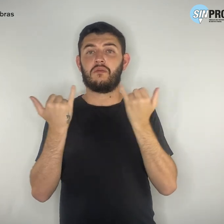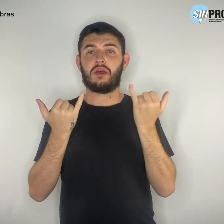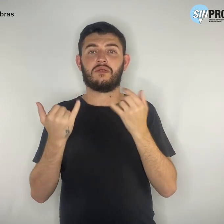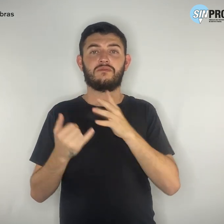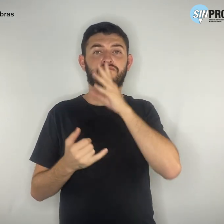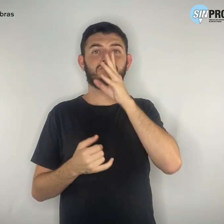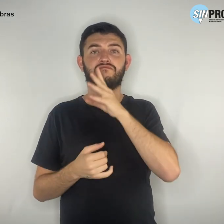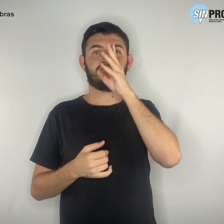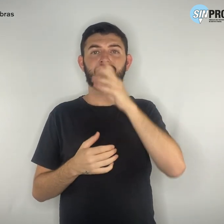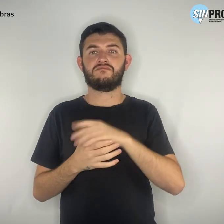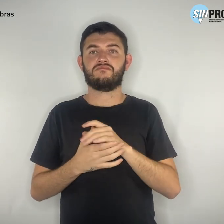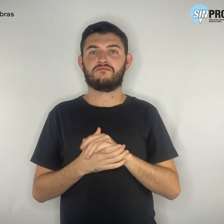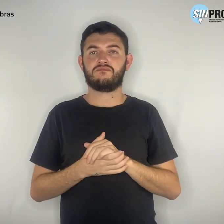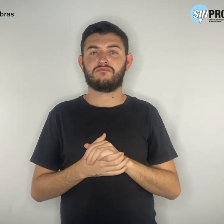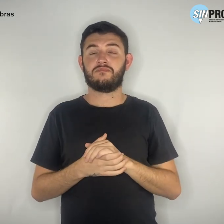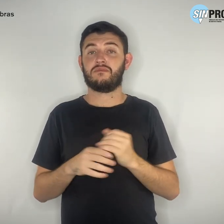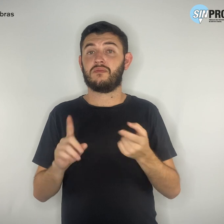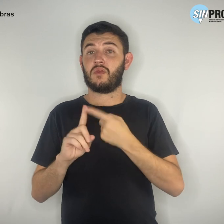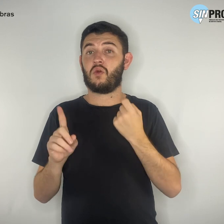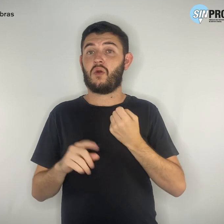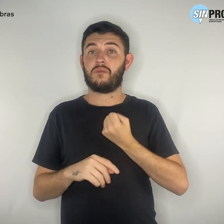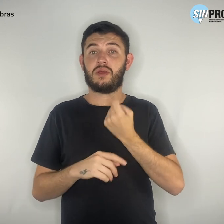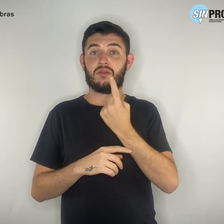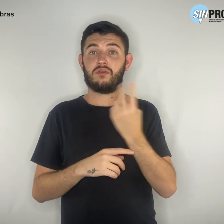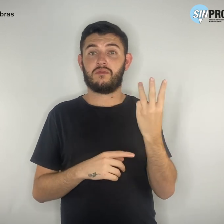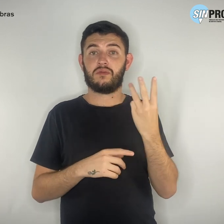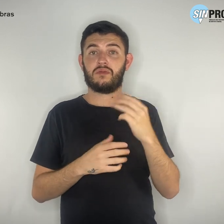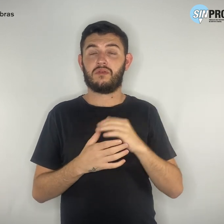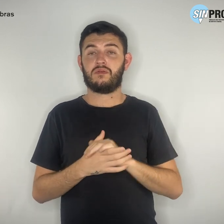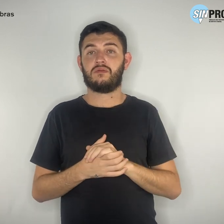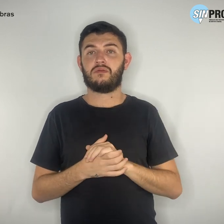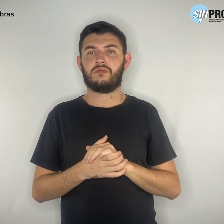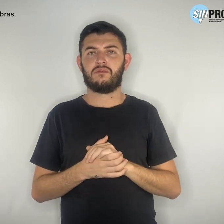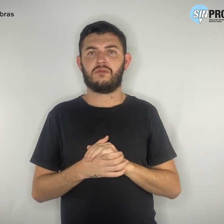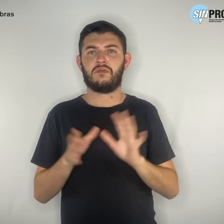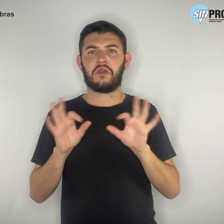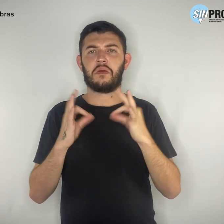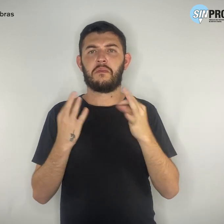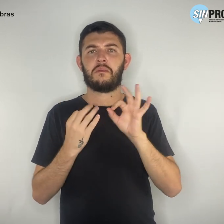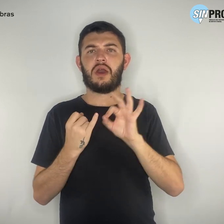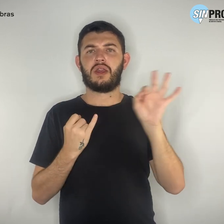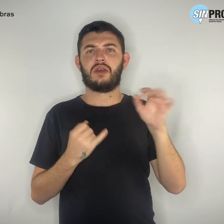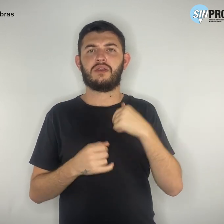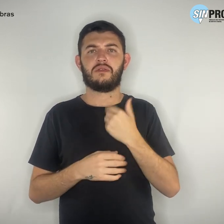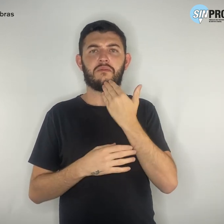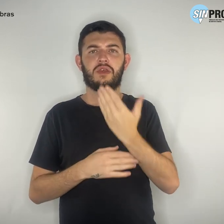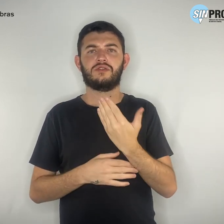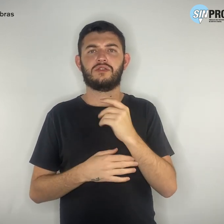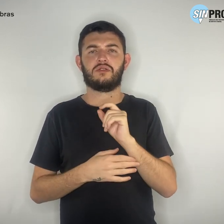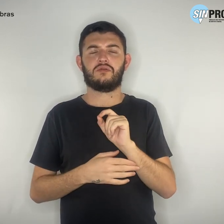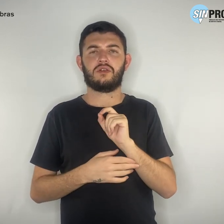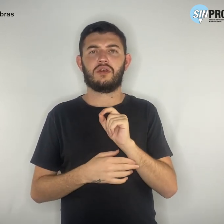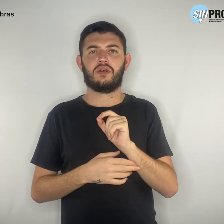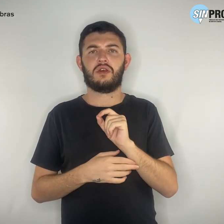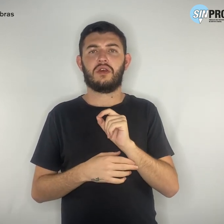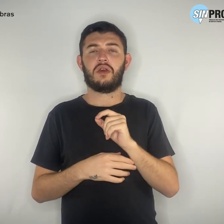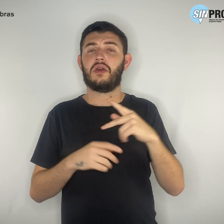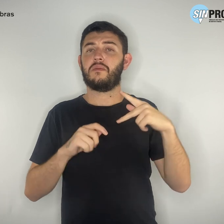Golpe 13. Supostos parentes fazendo pedidos de envio de PIX de um